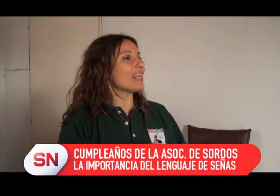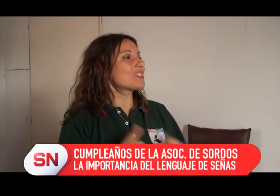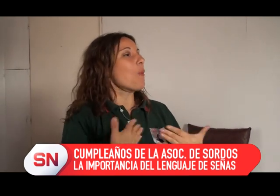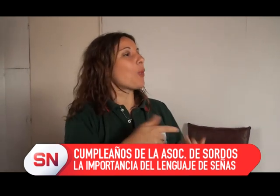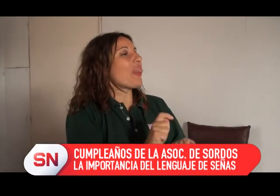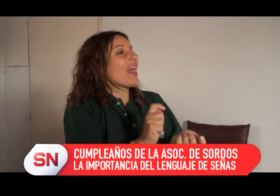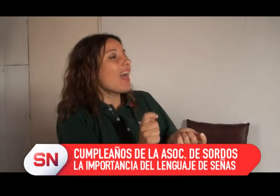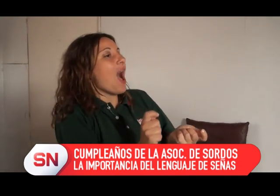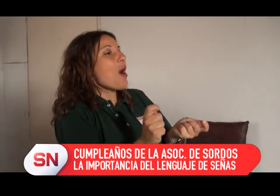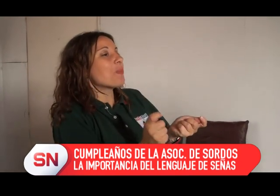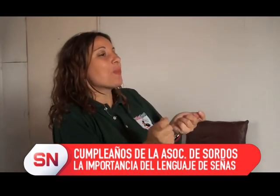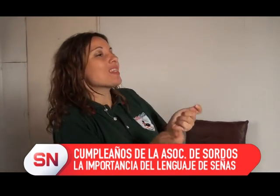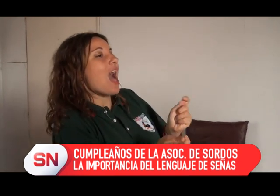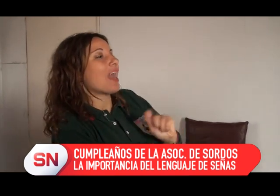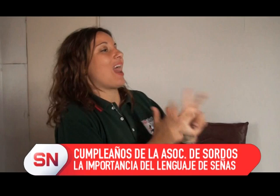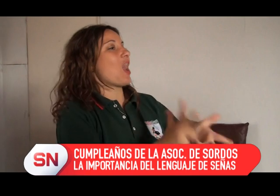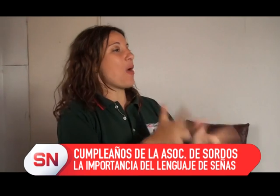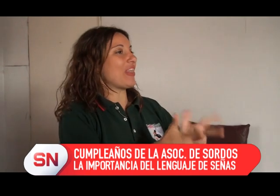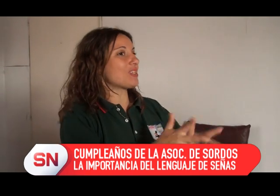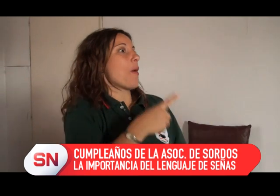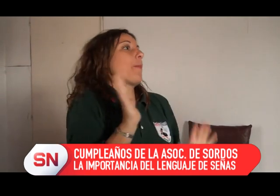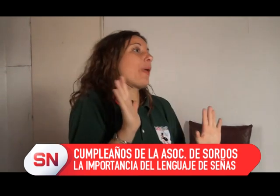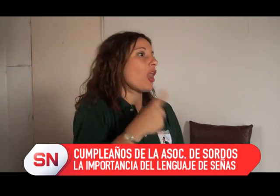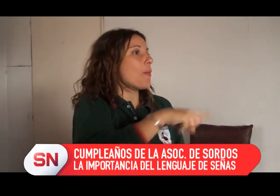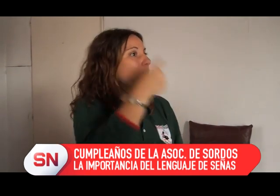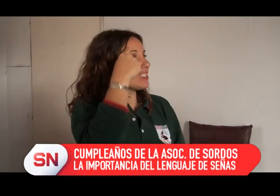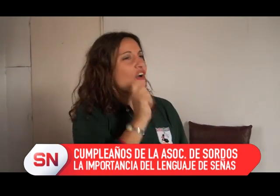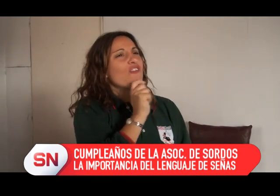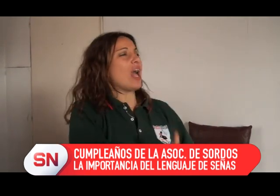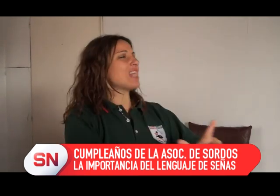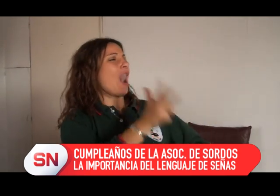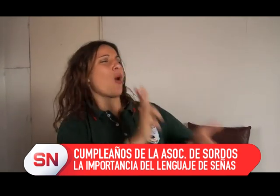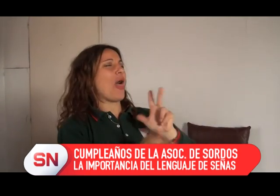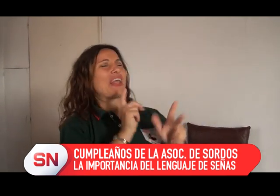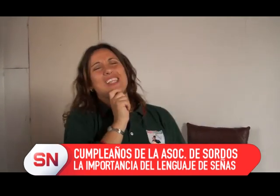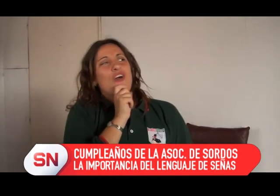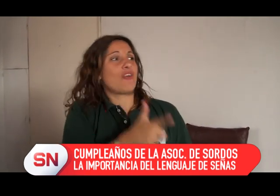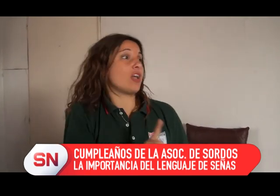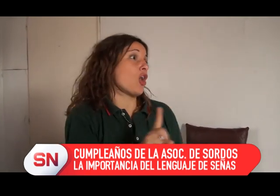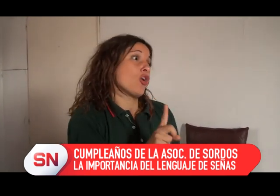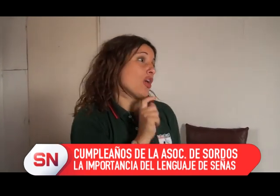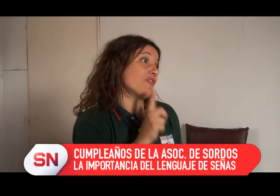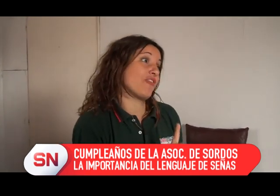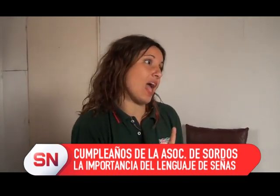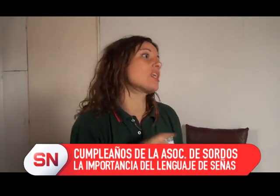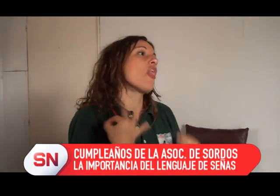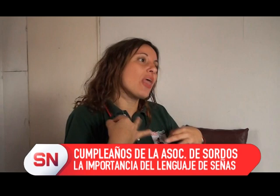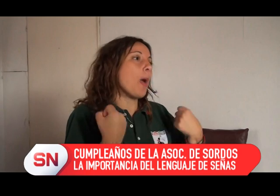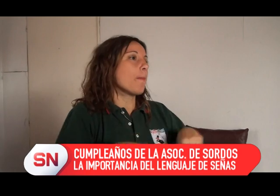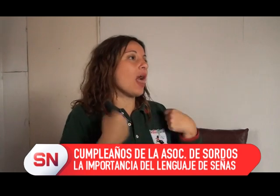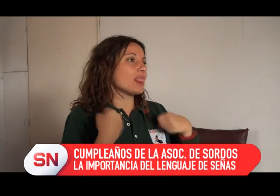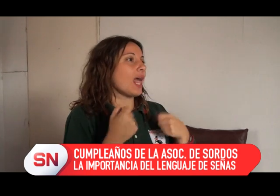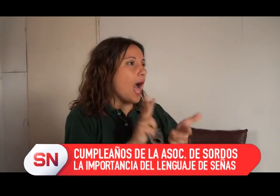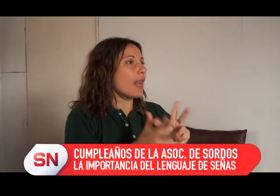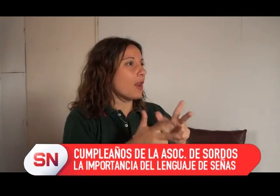cambiando las épocas y hoy en día cambió, cambió, cambió tanto que la lengua de señas está totalmente habilitada. No es